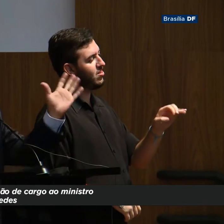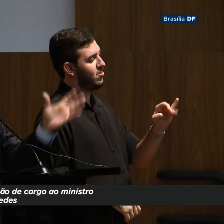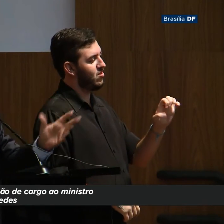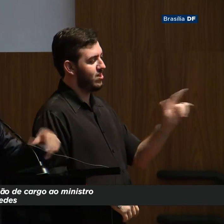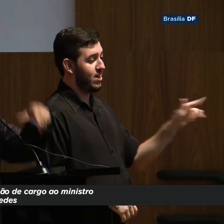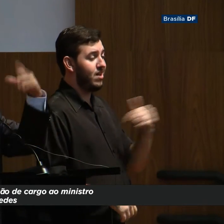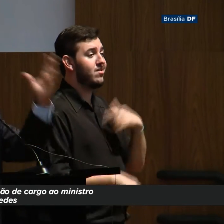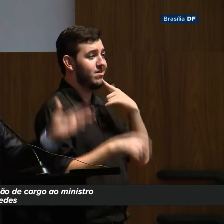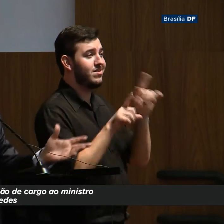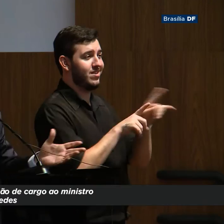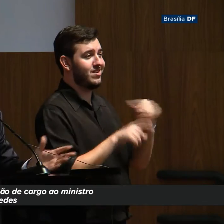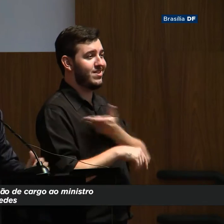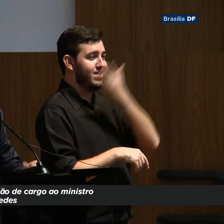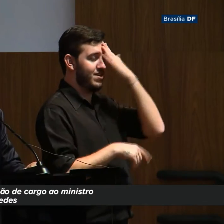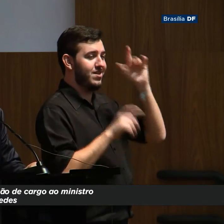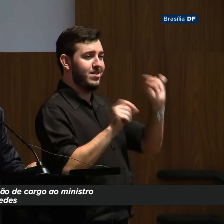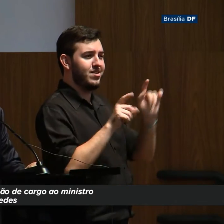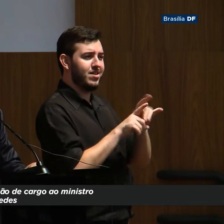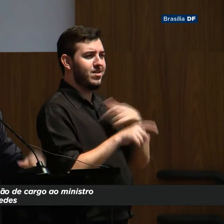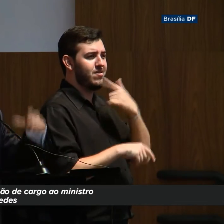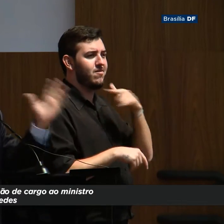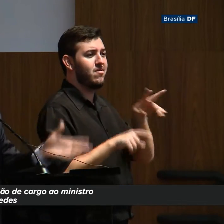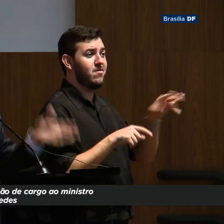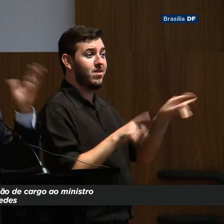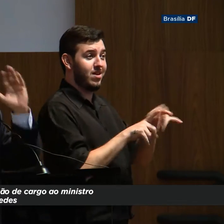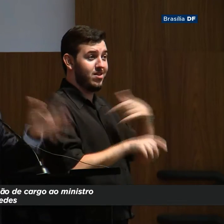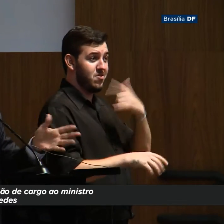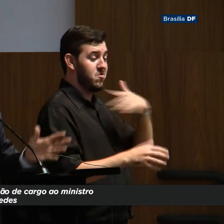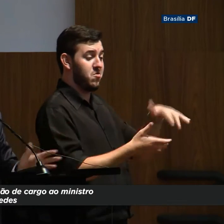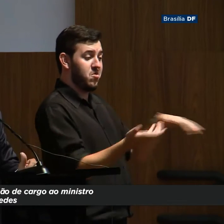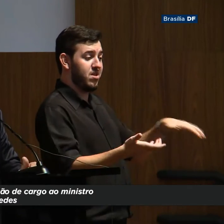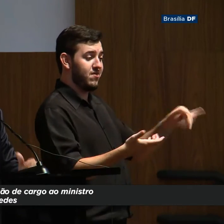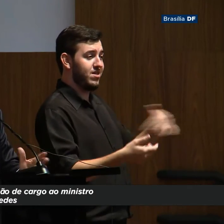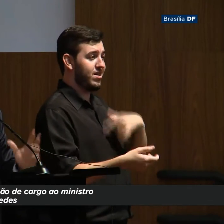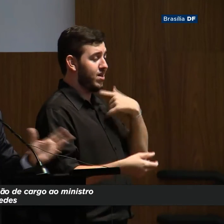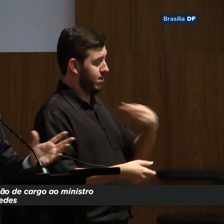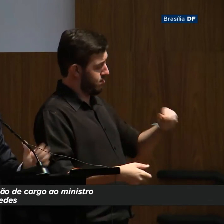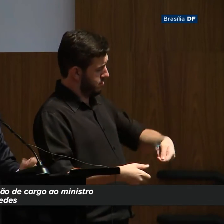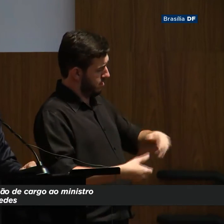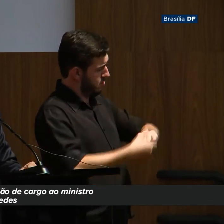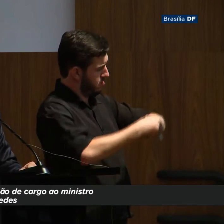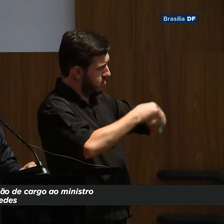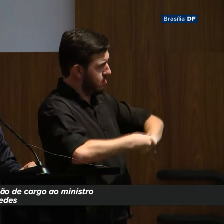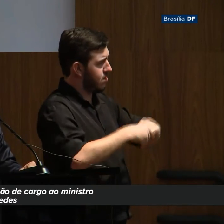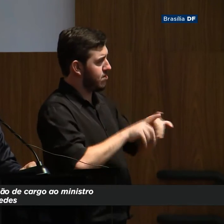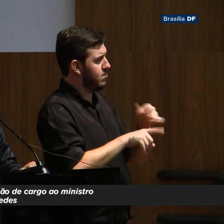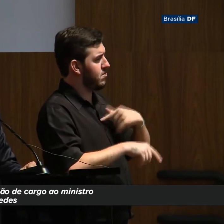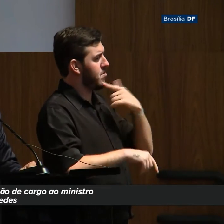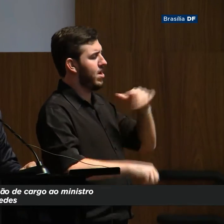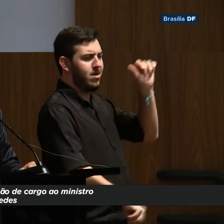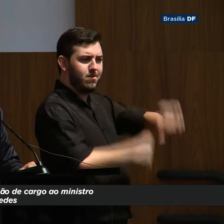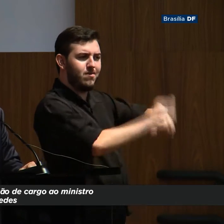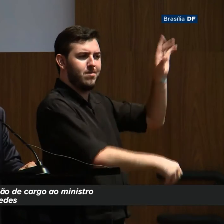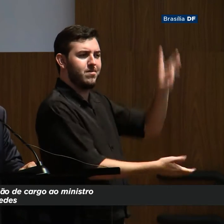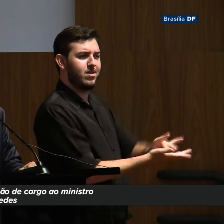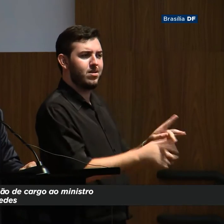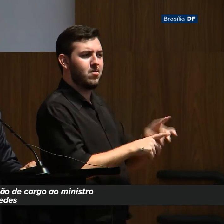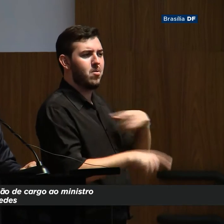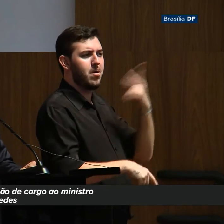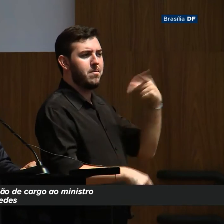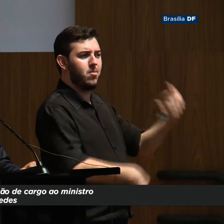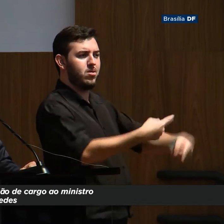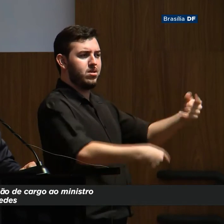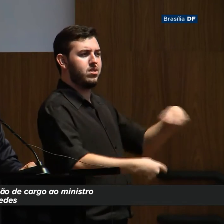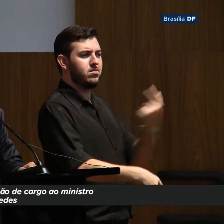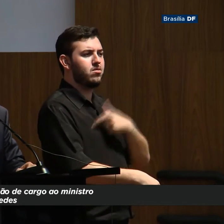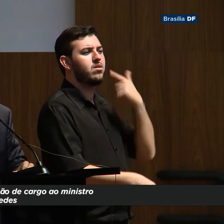Quando chegar o Congresso será saudado, o novo Congresso será saudado com a reforma mais profunda e essa que é a chave crítica que nós consideramos que é a reforma da